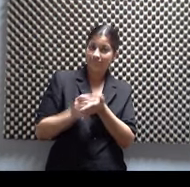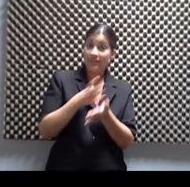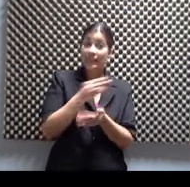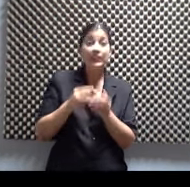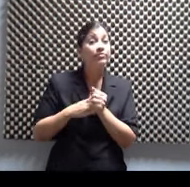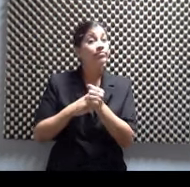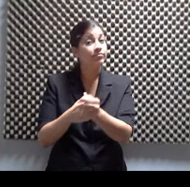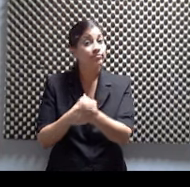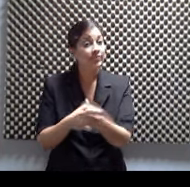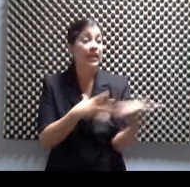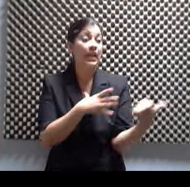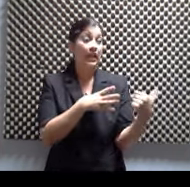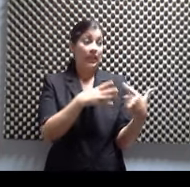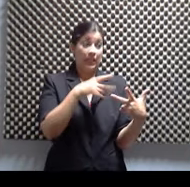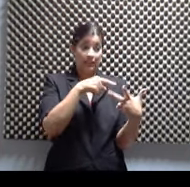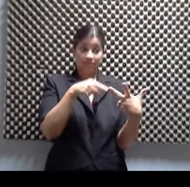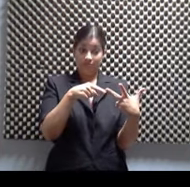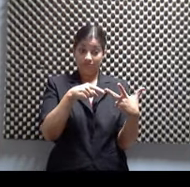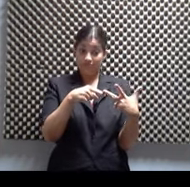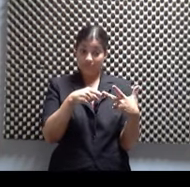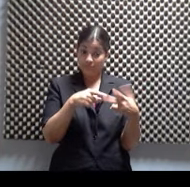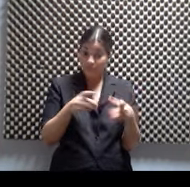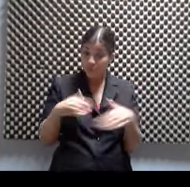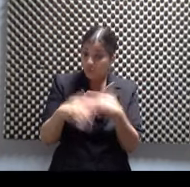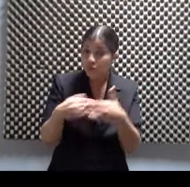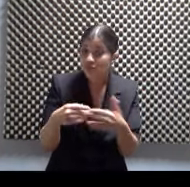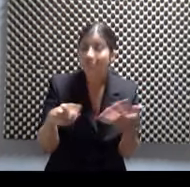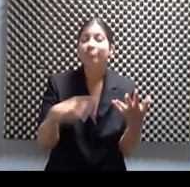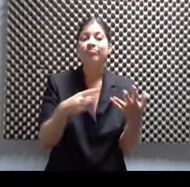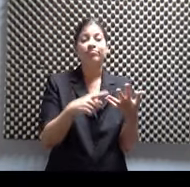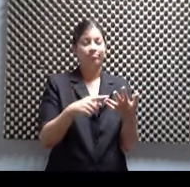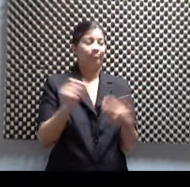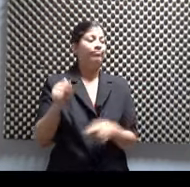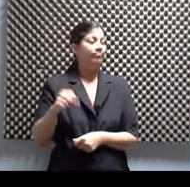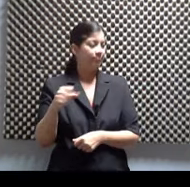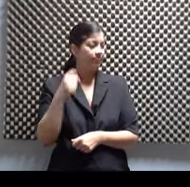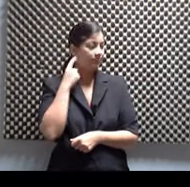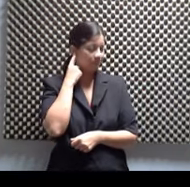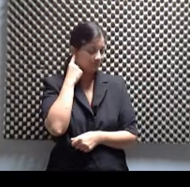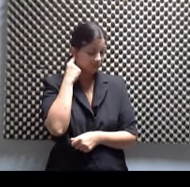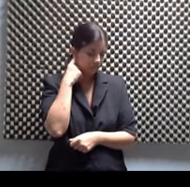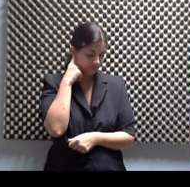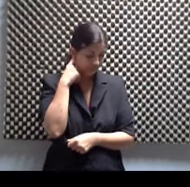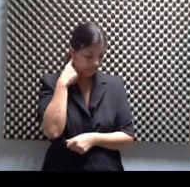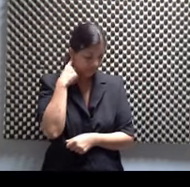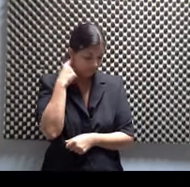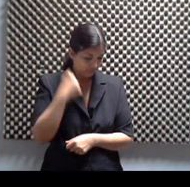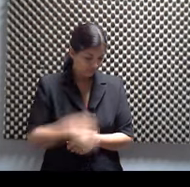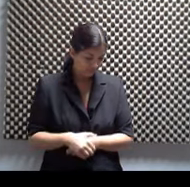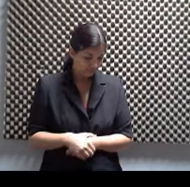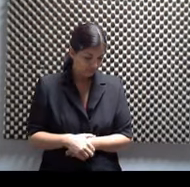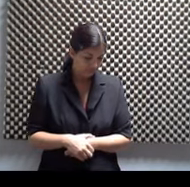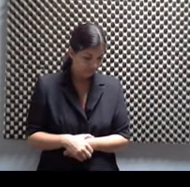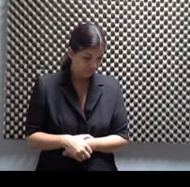producir. Sí. Porque también tengo que decir que tú, cuando estuviste en Florida,